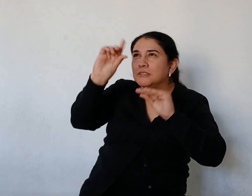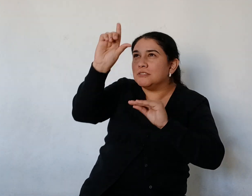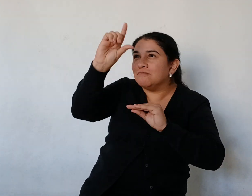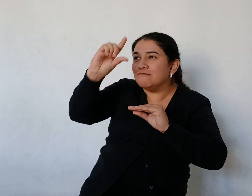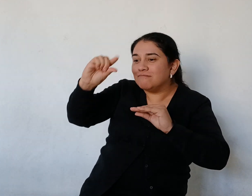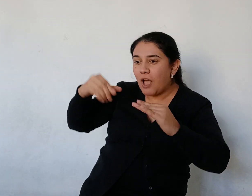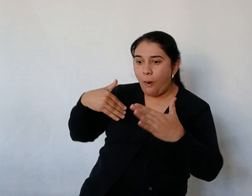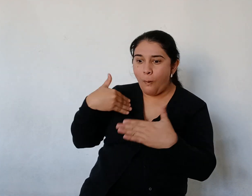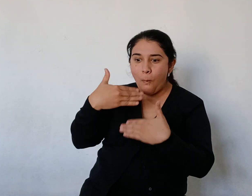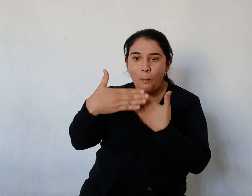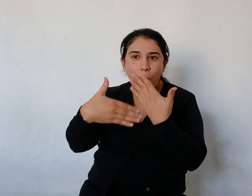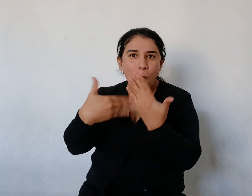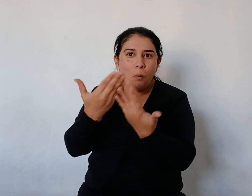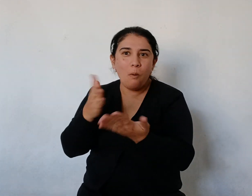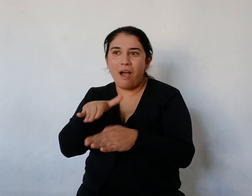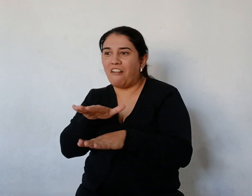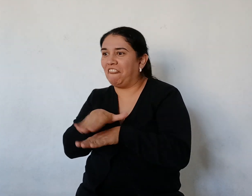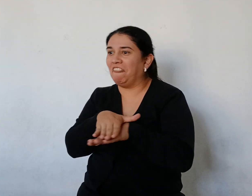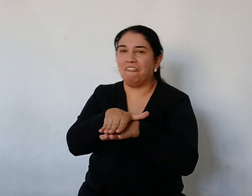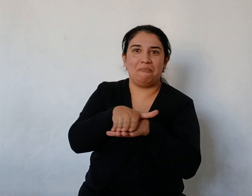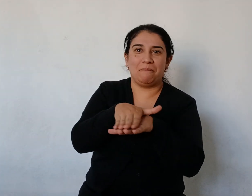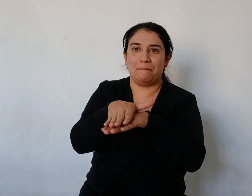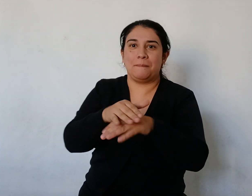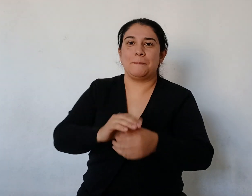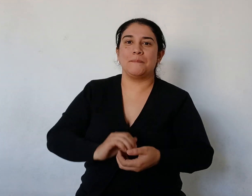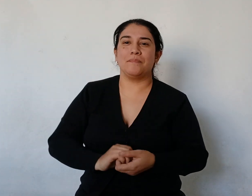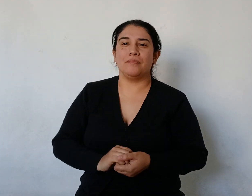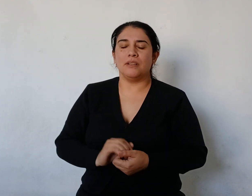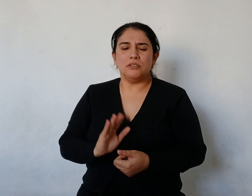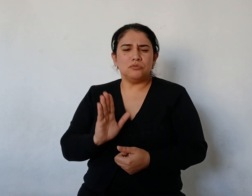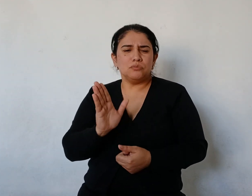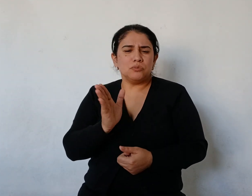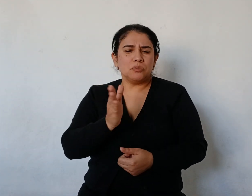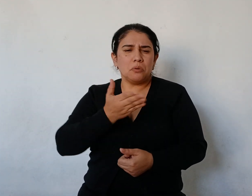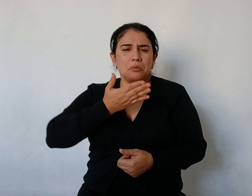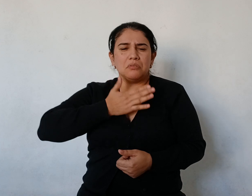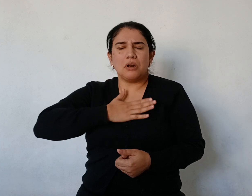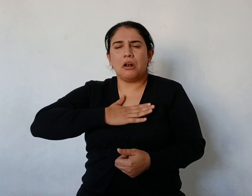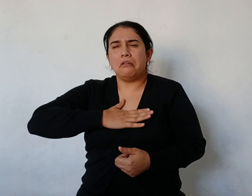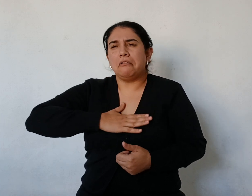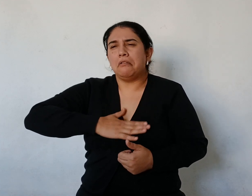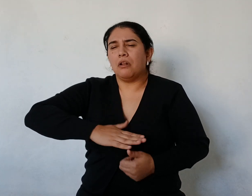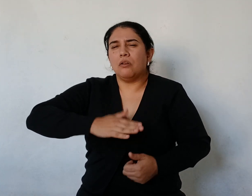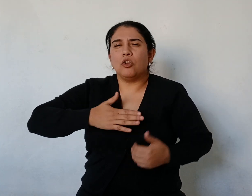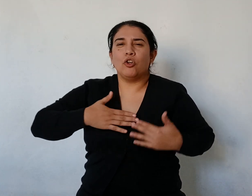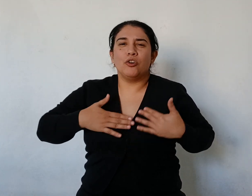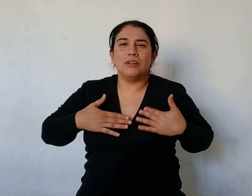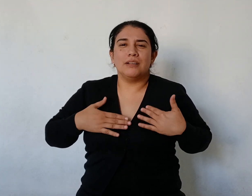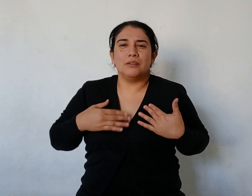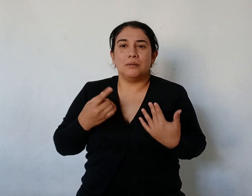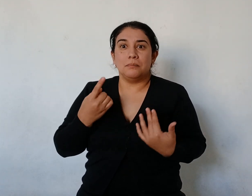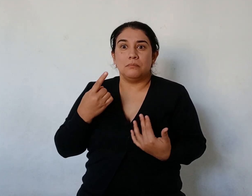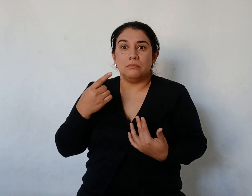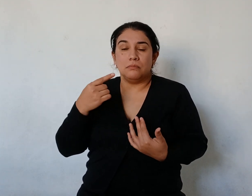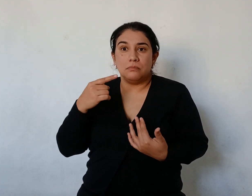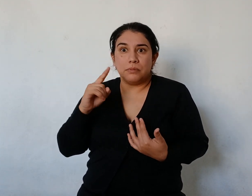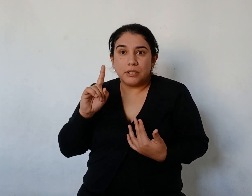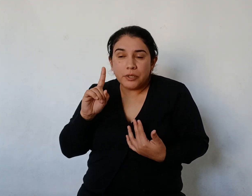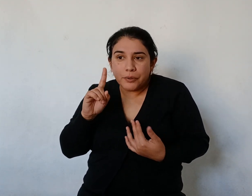Todos vivían muy tranquilos y contentos Pero una tarde, mientras dormía en la siesta